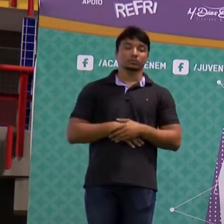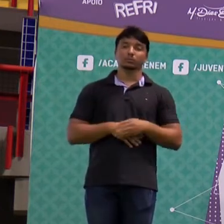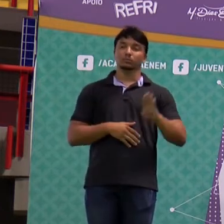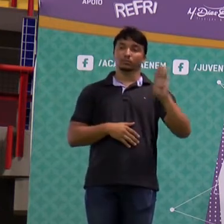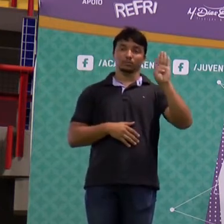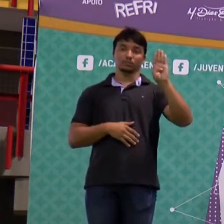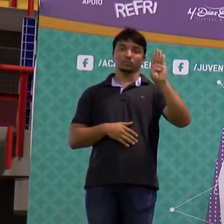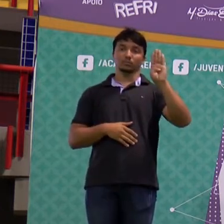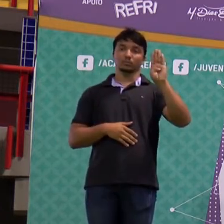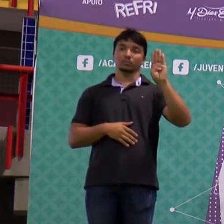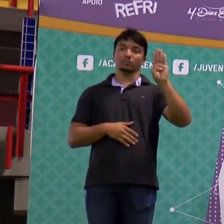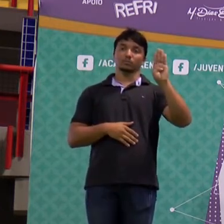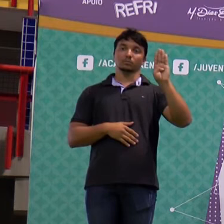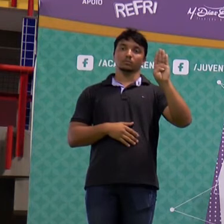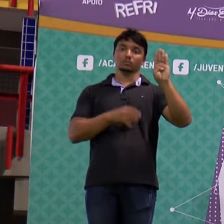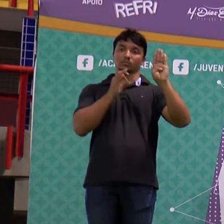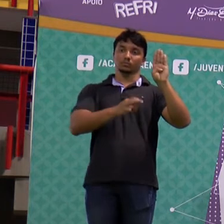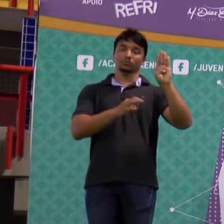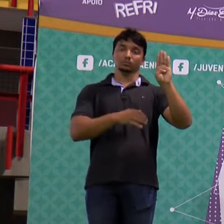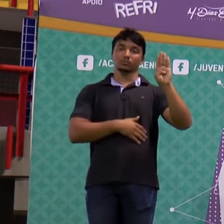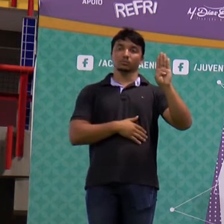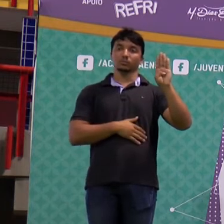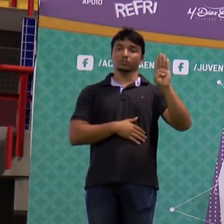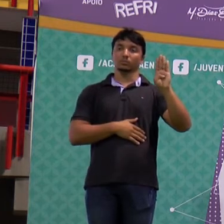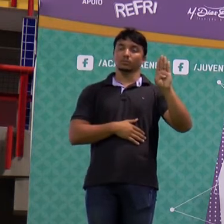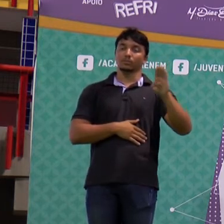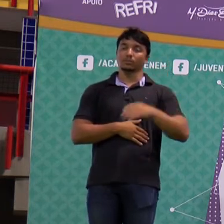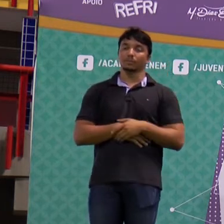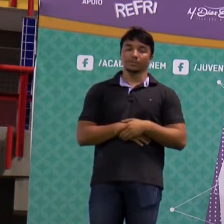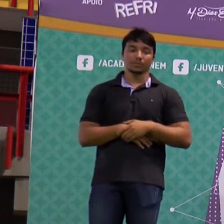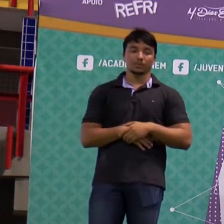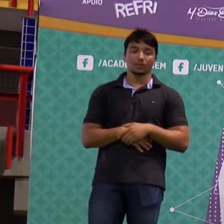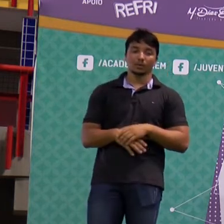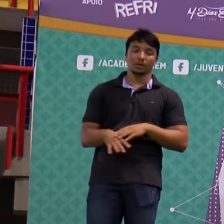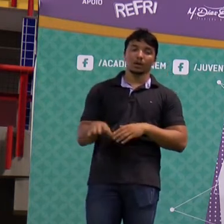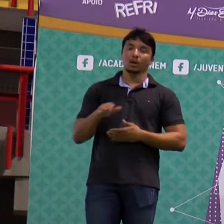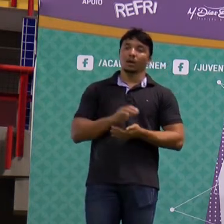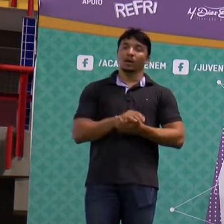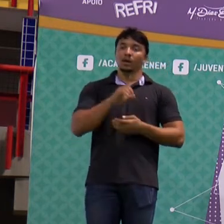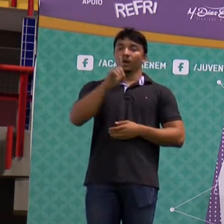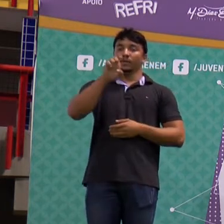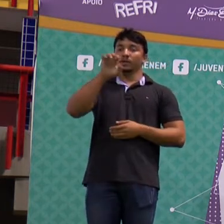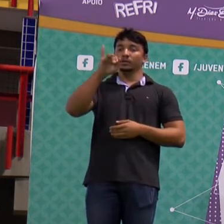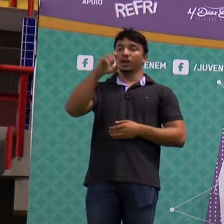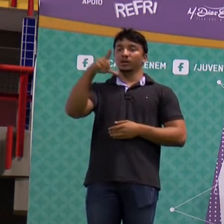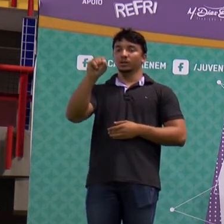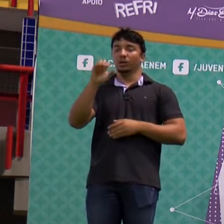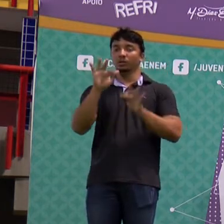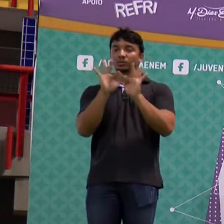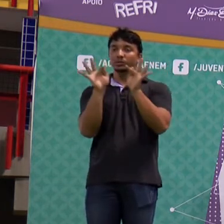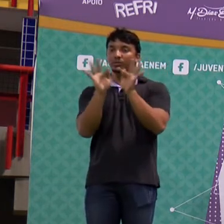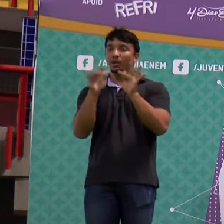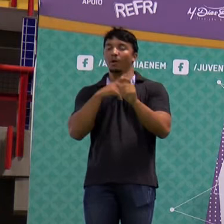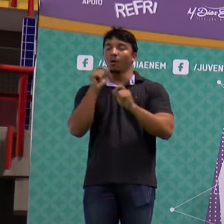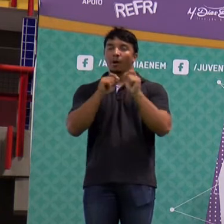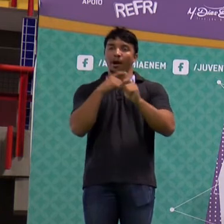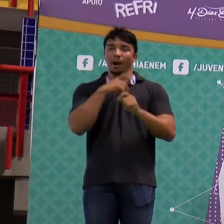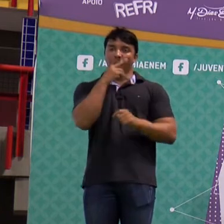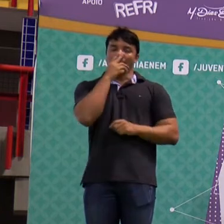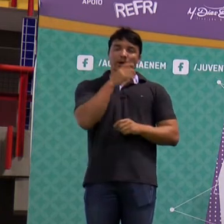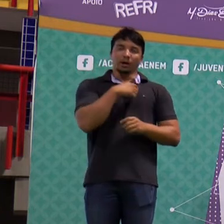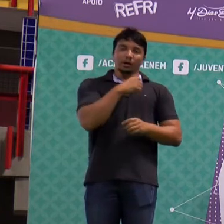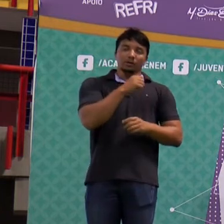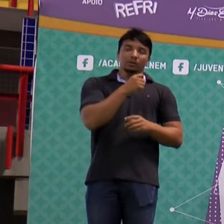B de Brasil. A destilação simples, ela é um processo que separa um sólido de um líquido através